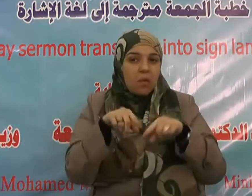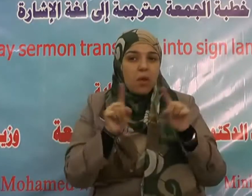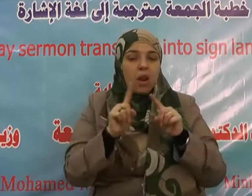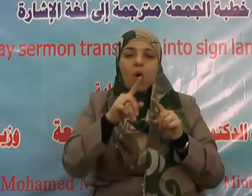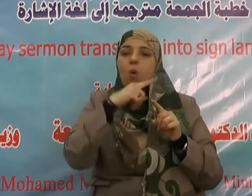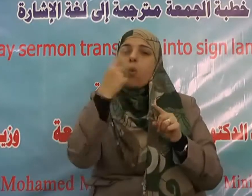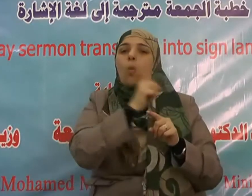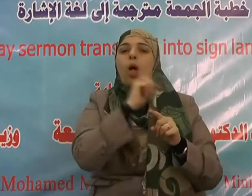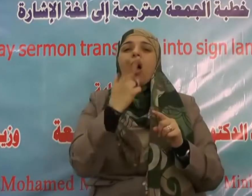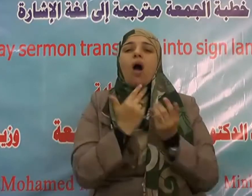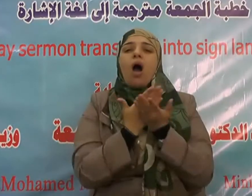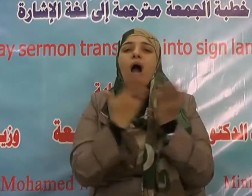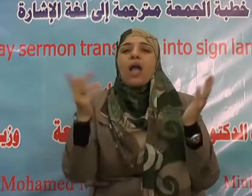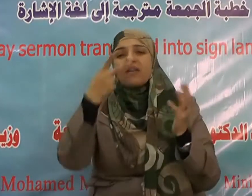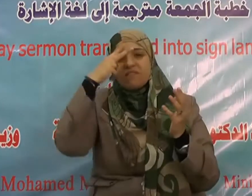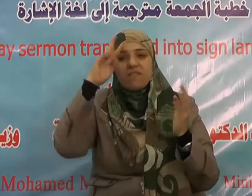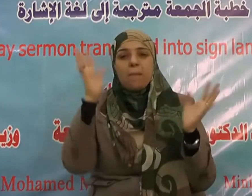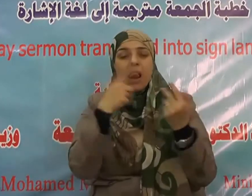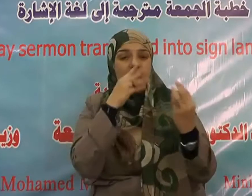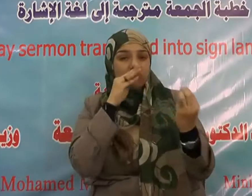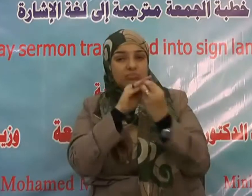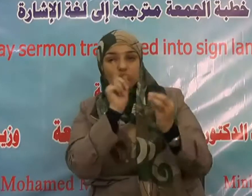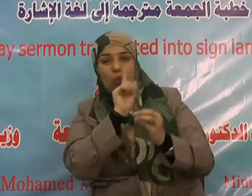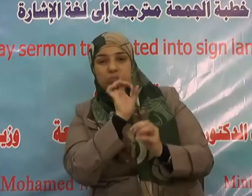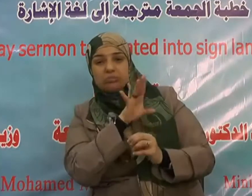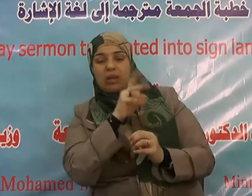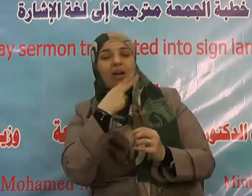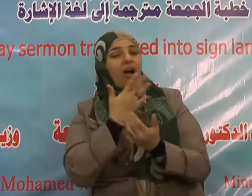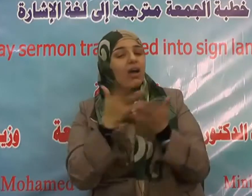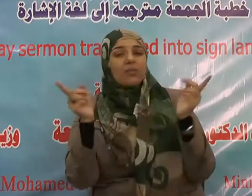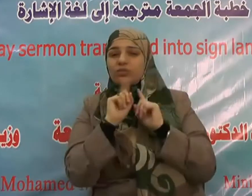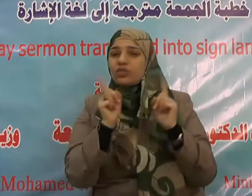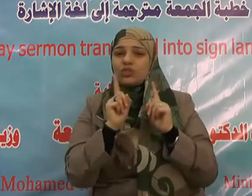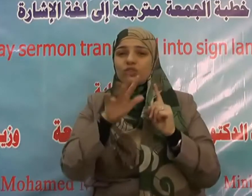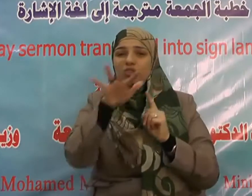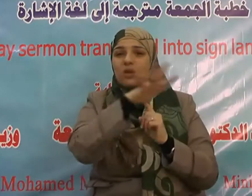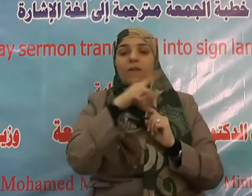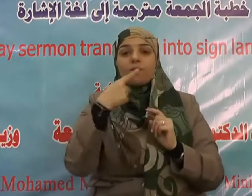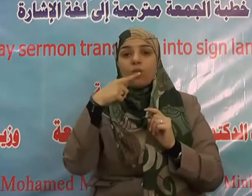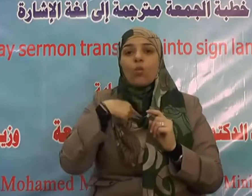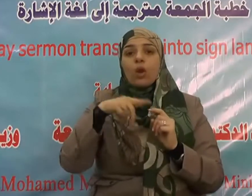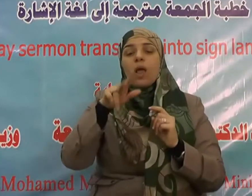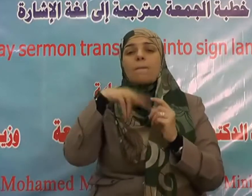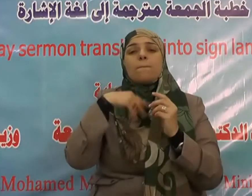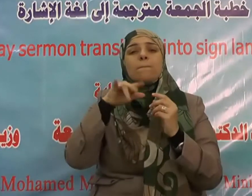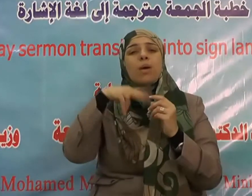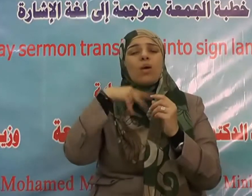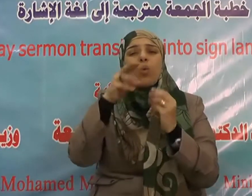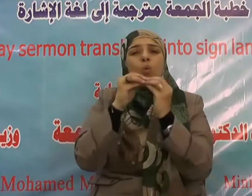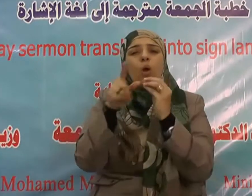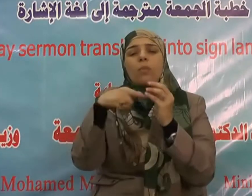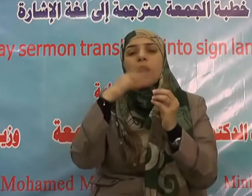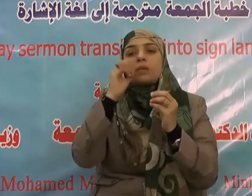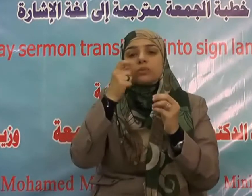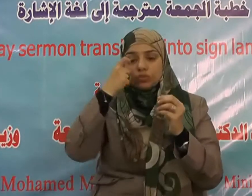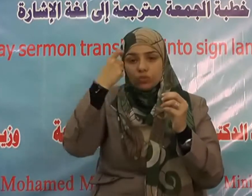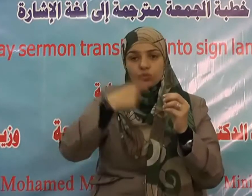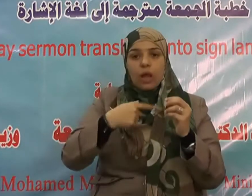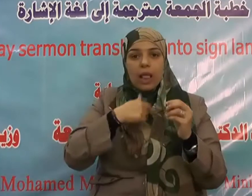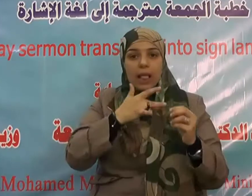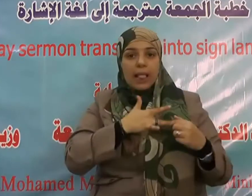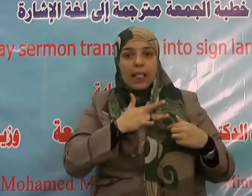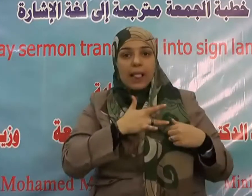توجد من مسيرة أربعين عاما ولقد صرح النبي صلى الله عليه